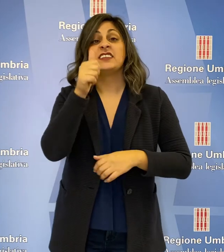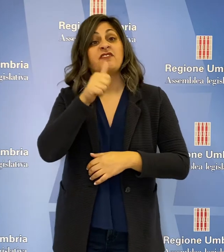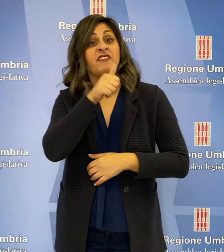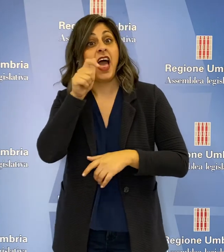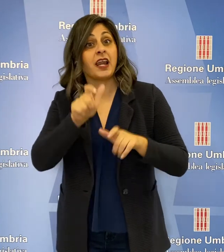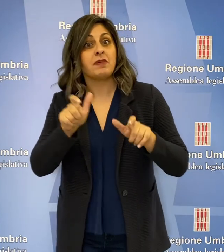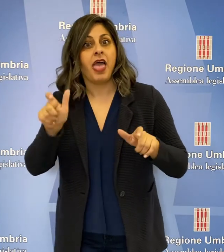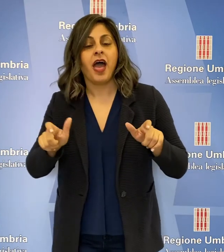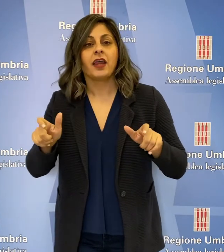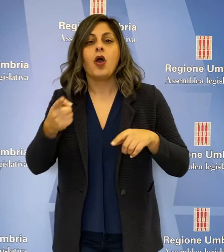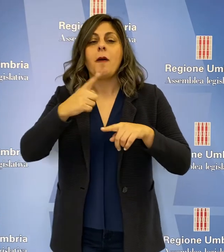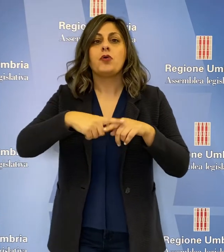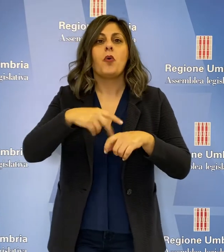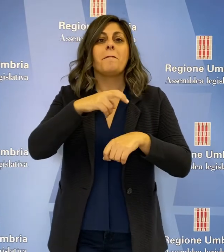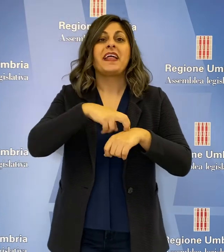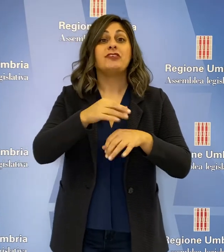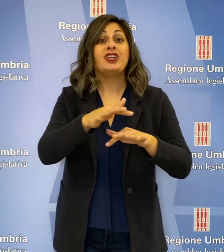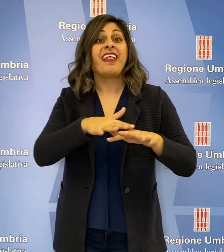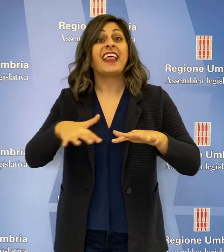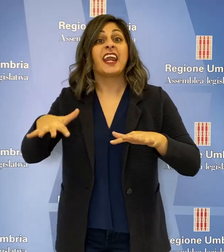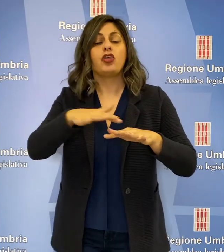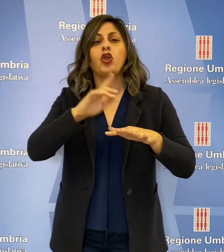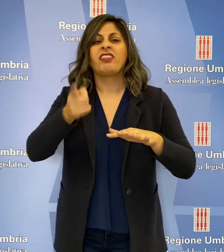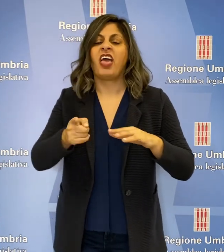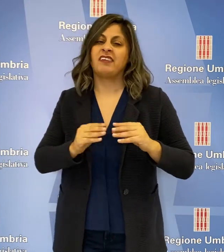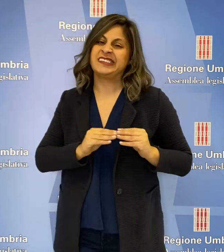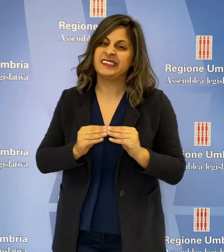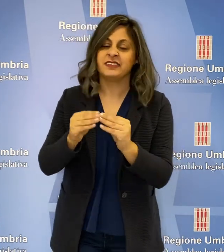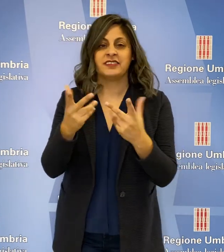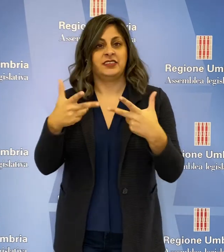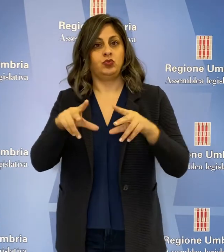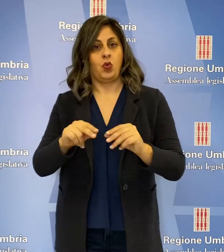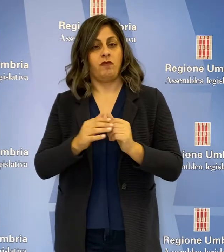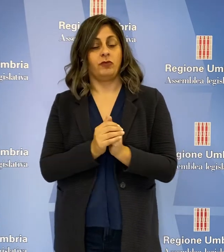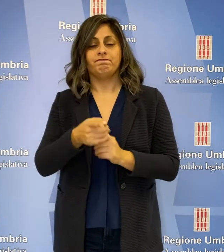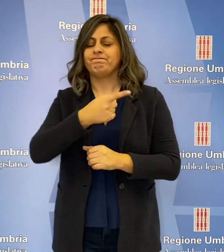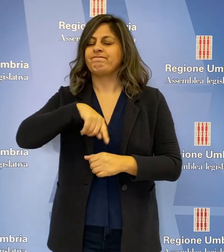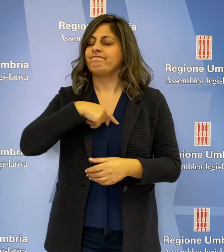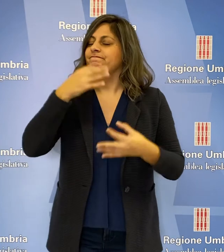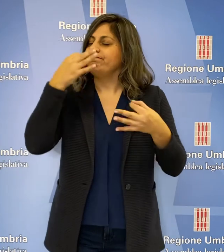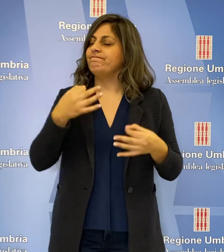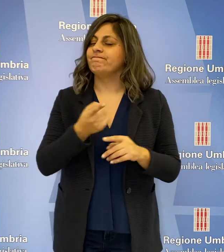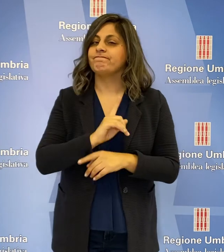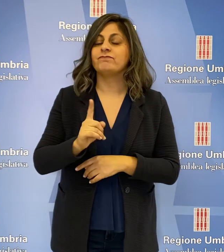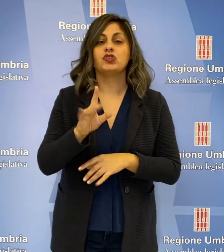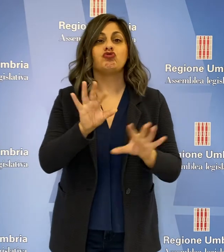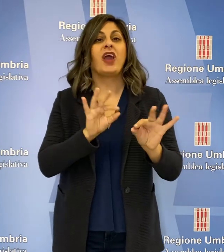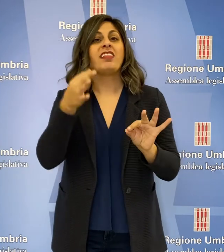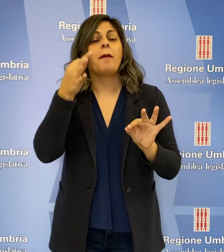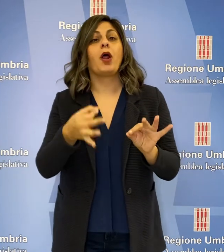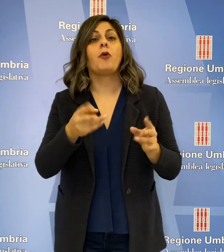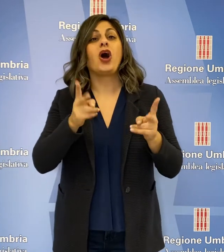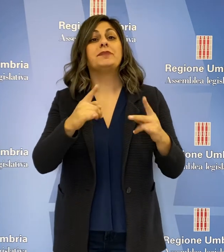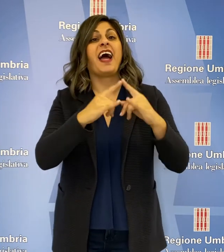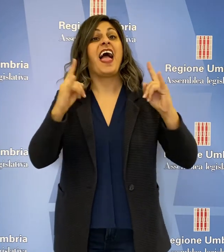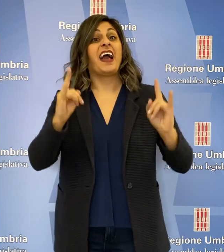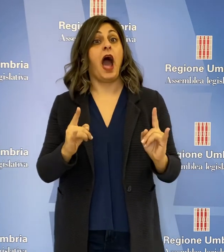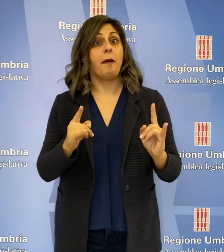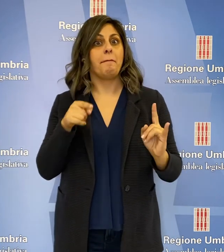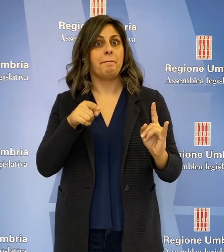infermieri e la medicina del territorio è da ripristinare. Non siamo convinti della scelta sugli ospedali da campo, non